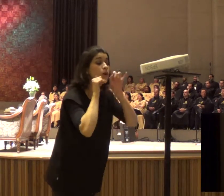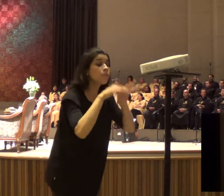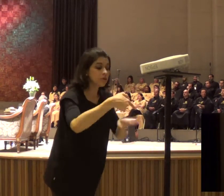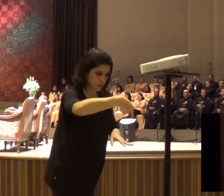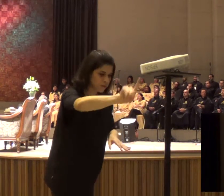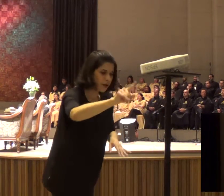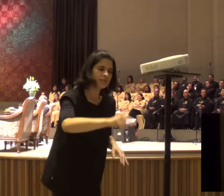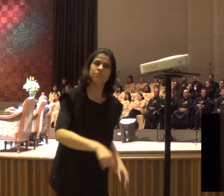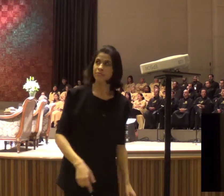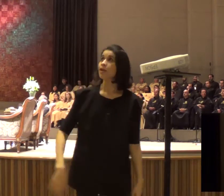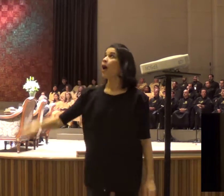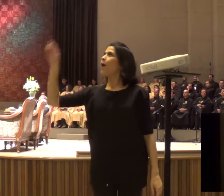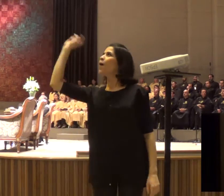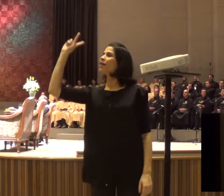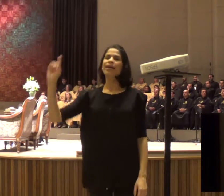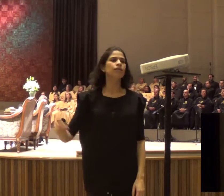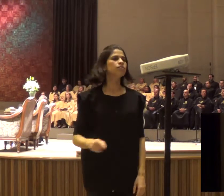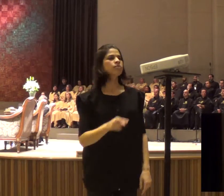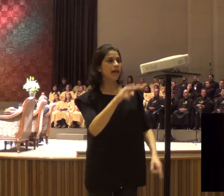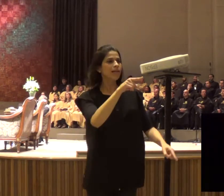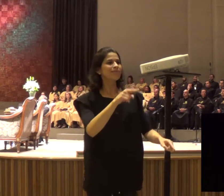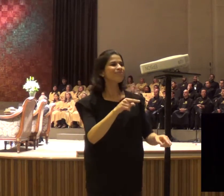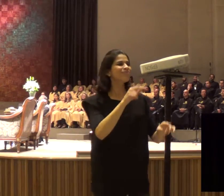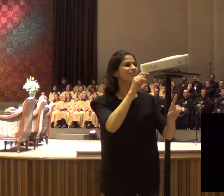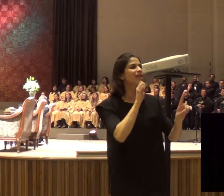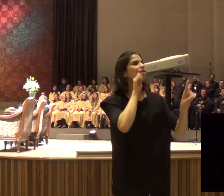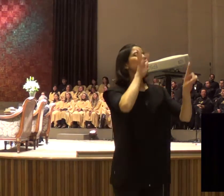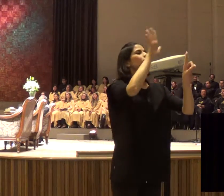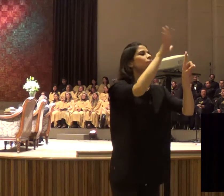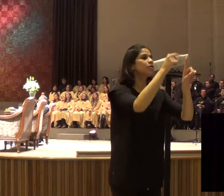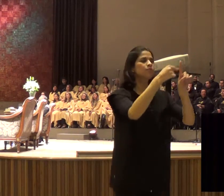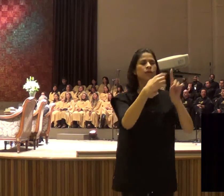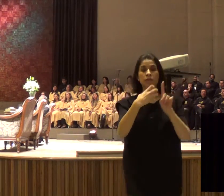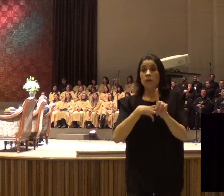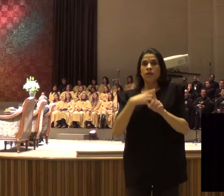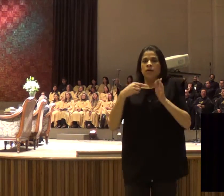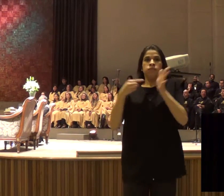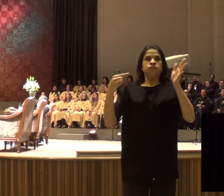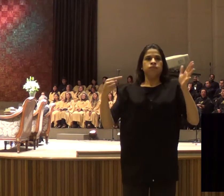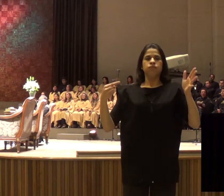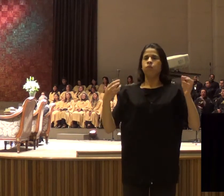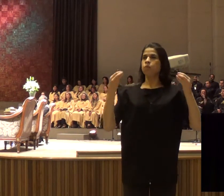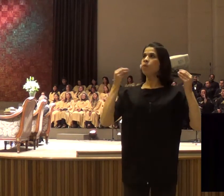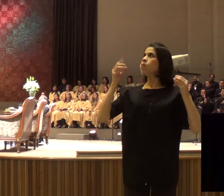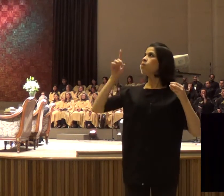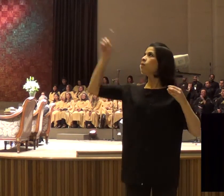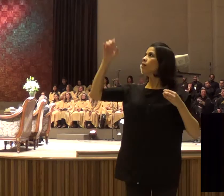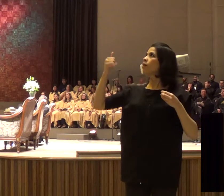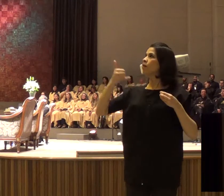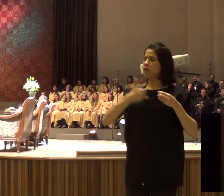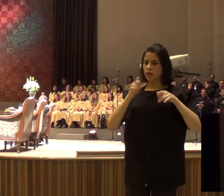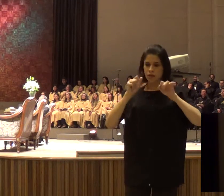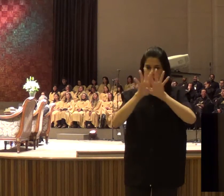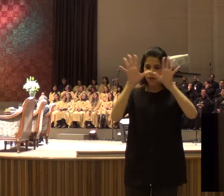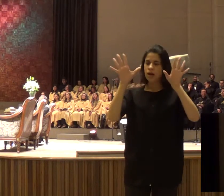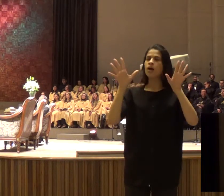ao nosso coração, como confirmação, de que Deus está falando